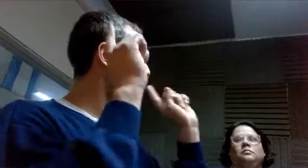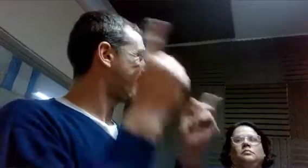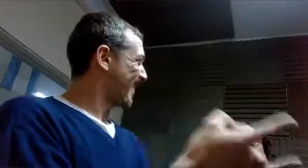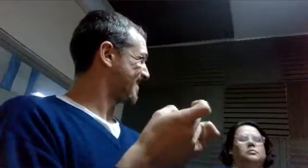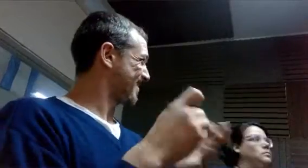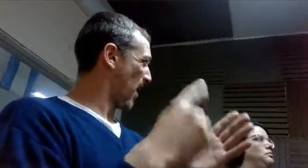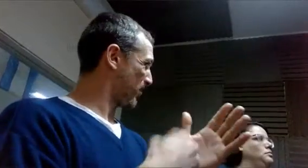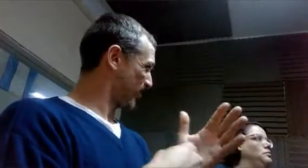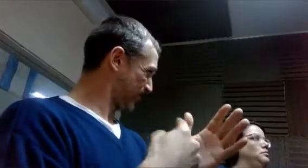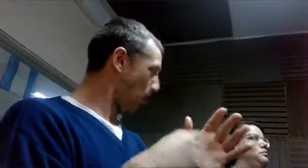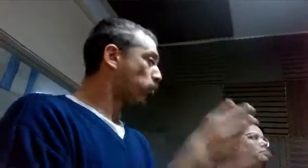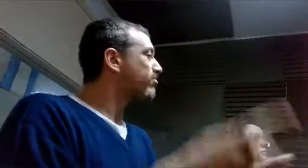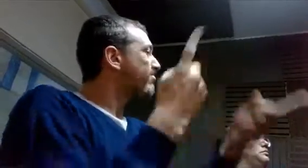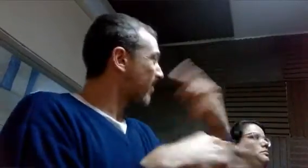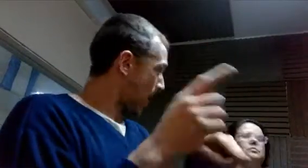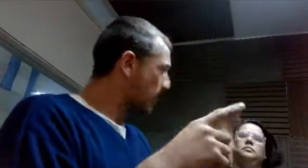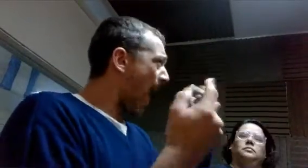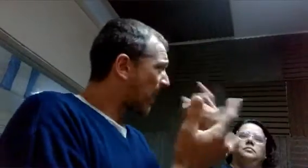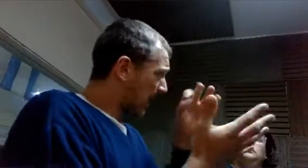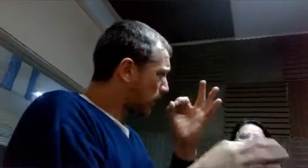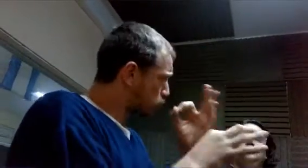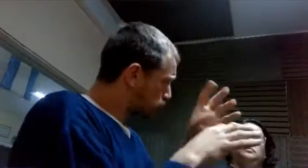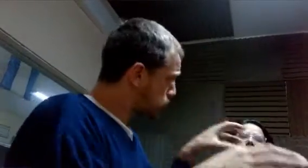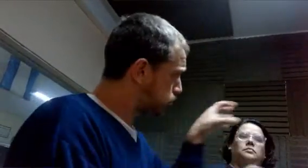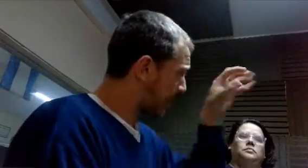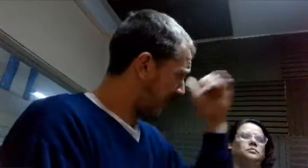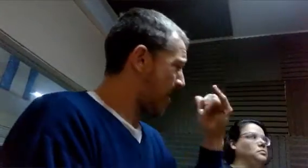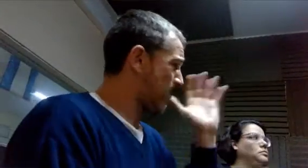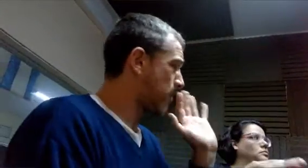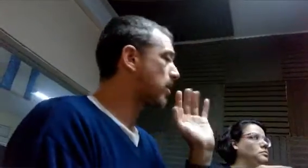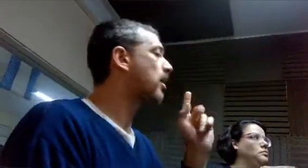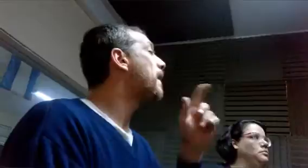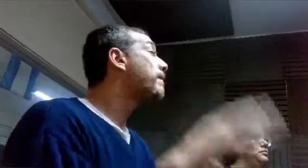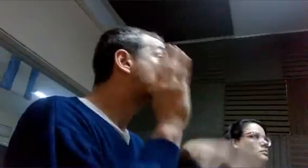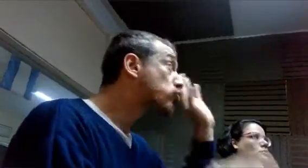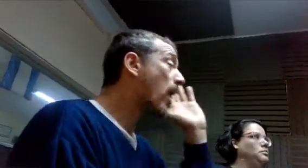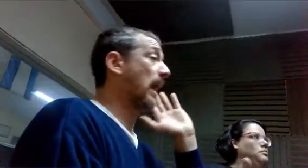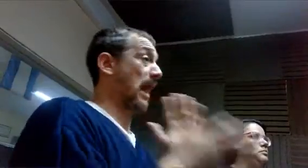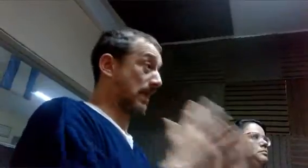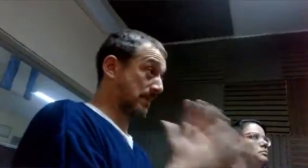Otros tienen puntaje docente, ¿sí? Nosotros estamos tramitando ese puntaje.